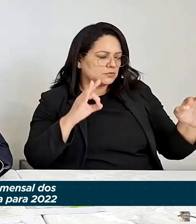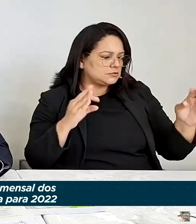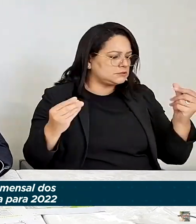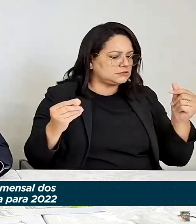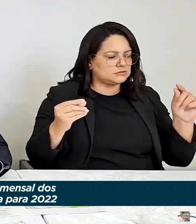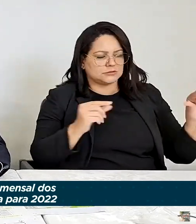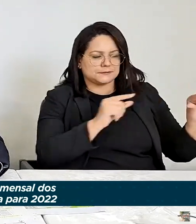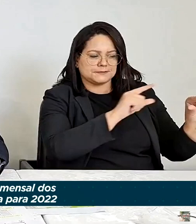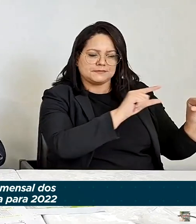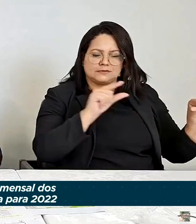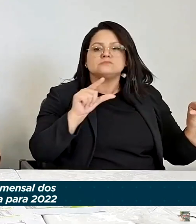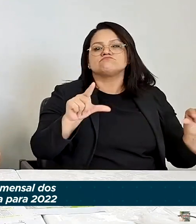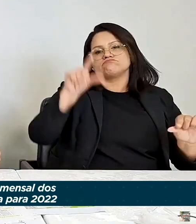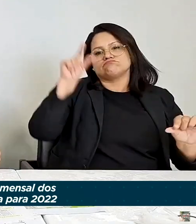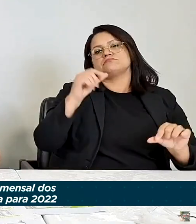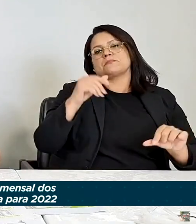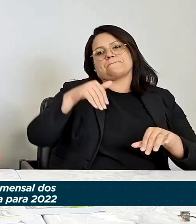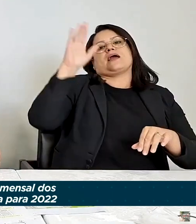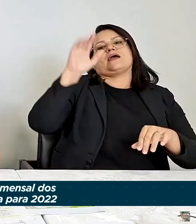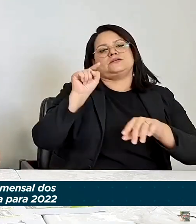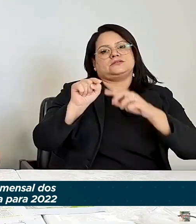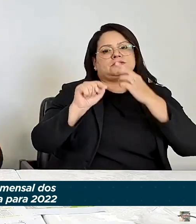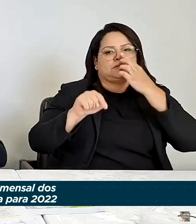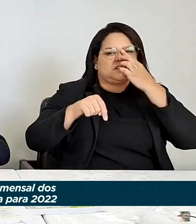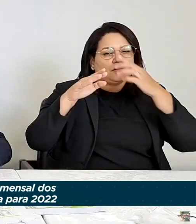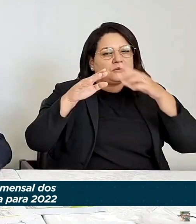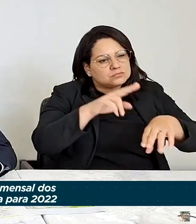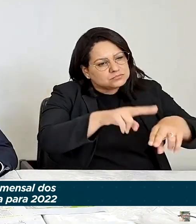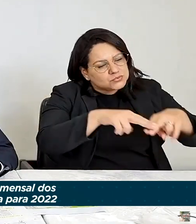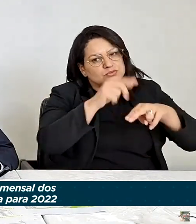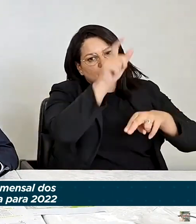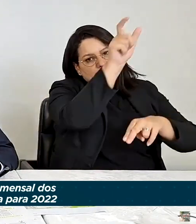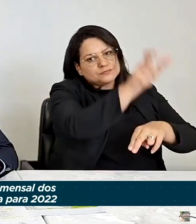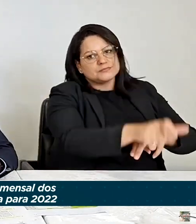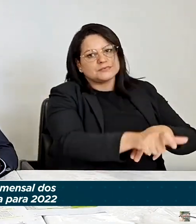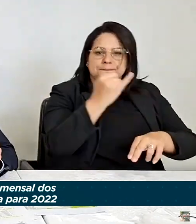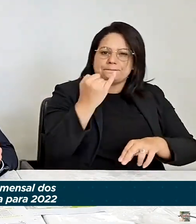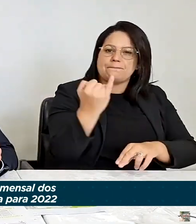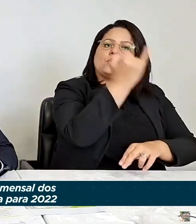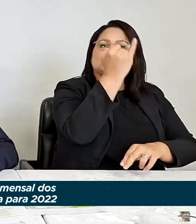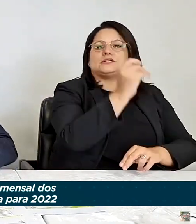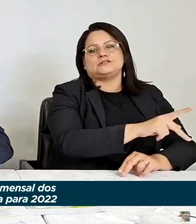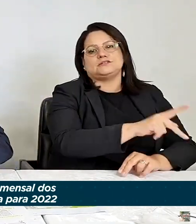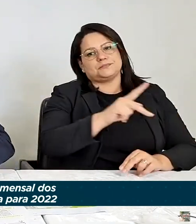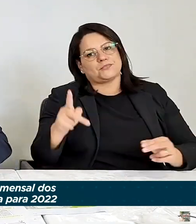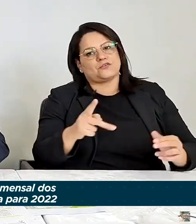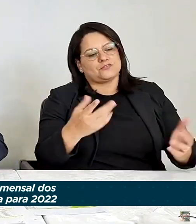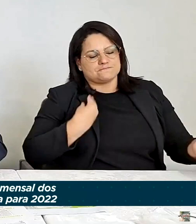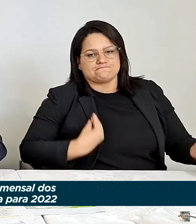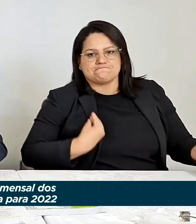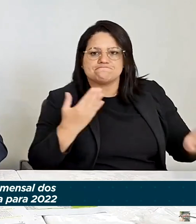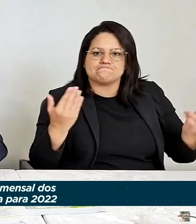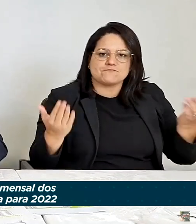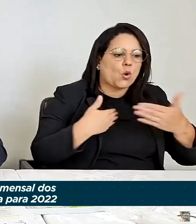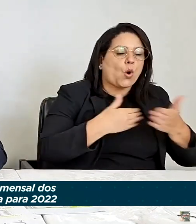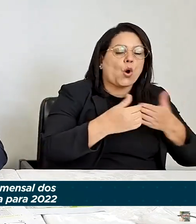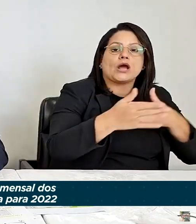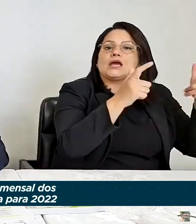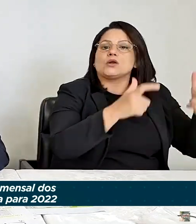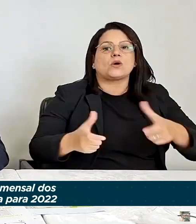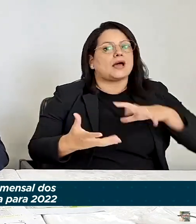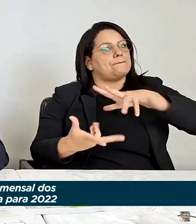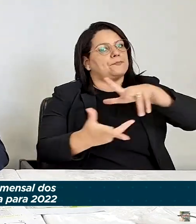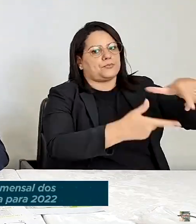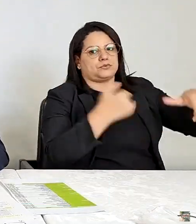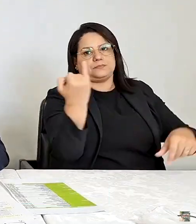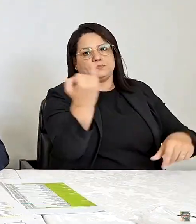diretamente, conceder o máximo, tendo em vista a importância dos professores para qualquer lugar do mundo. Especial